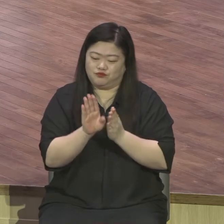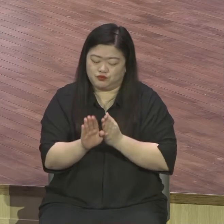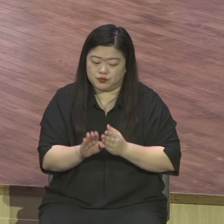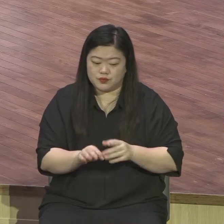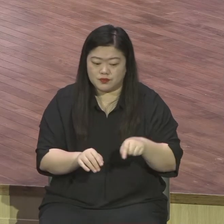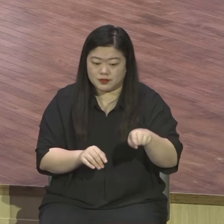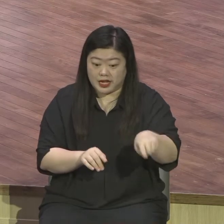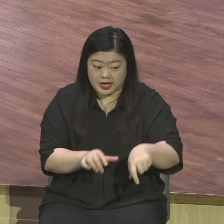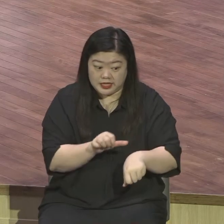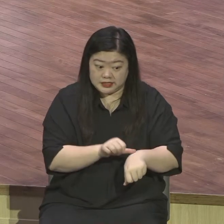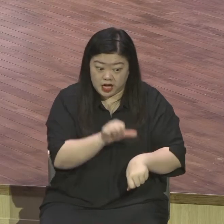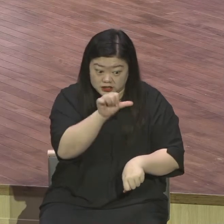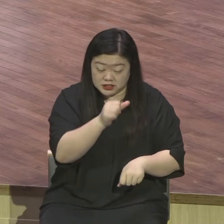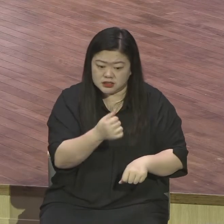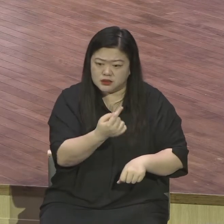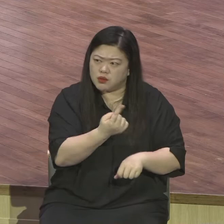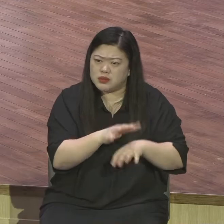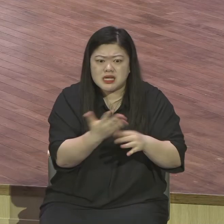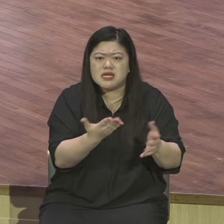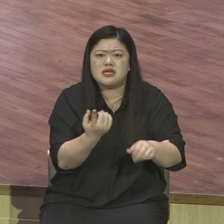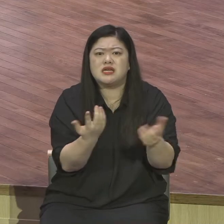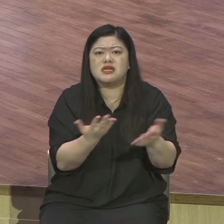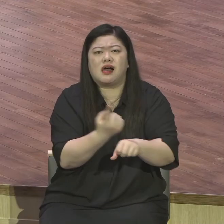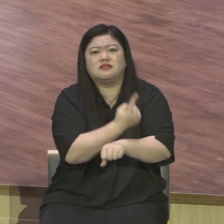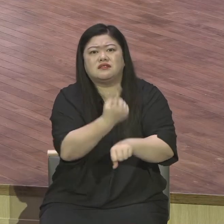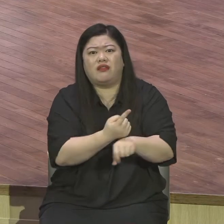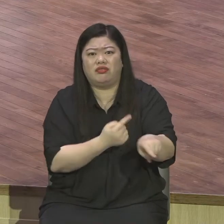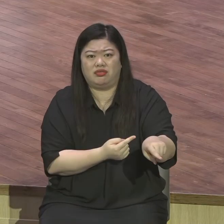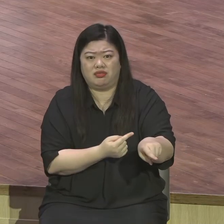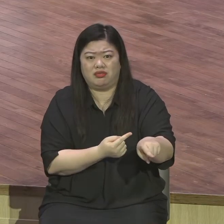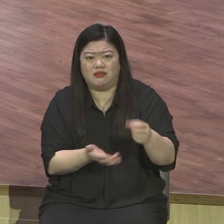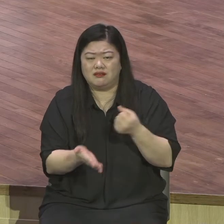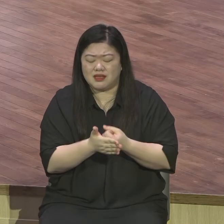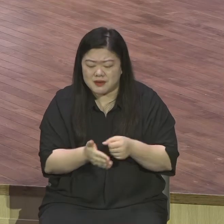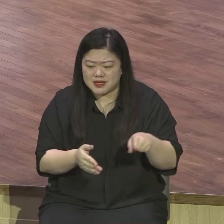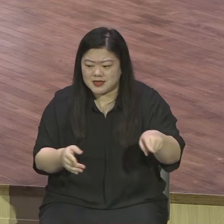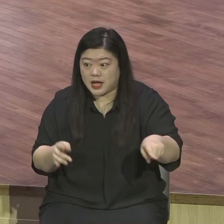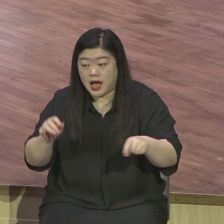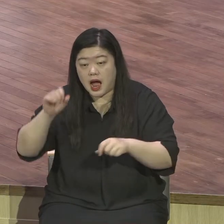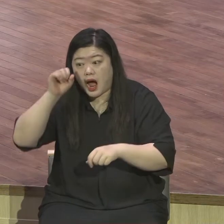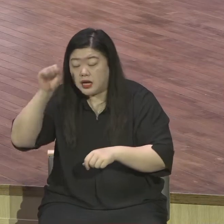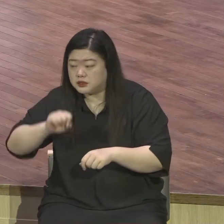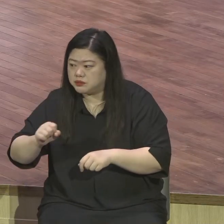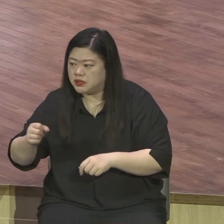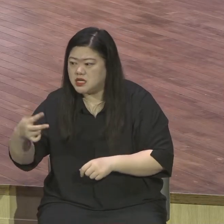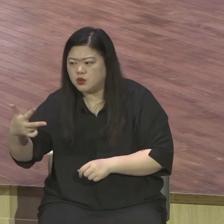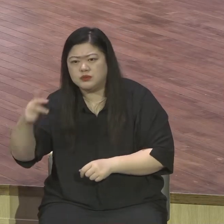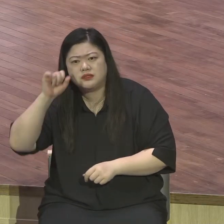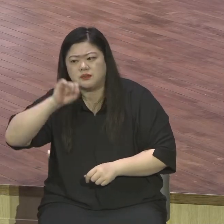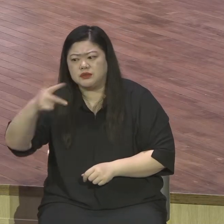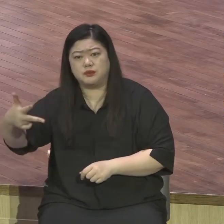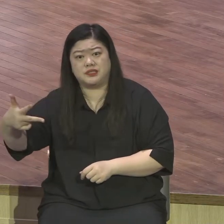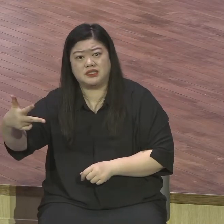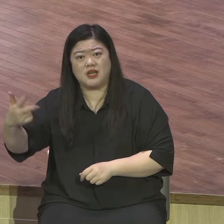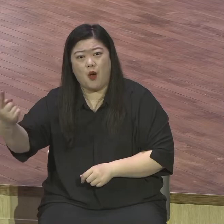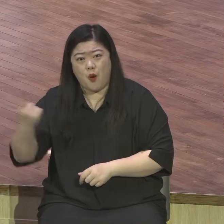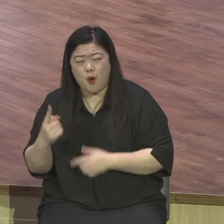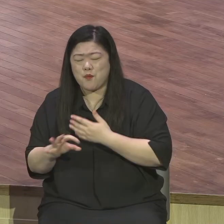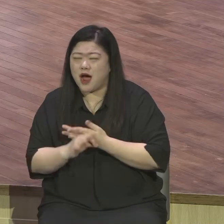대나리원을 받으니까 새벽 여섯시부터 일찍 온 사람들 생각을 어떻게 하느냐. 이야 우리가 이렇게 하루 종일